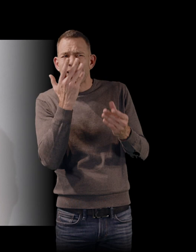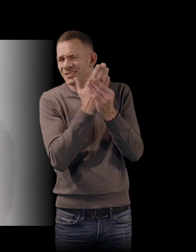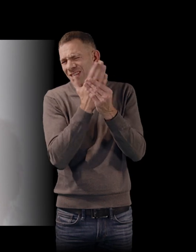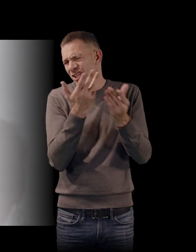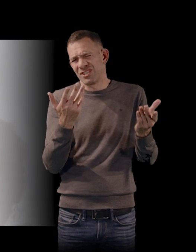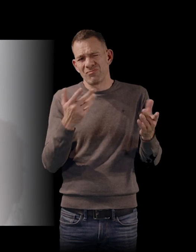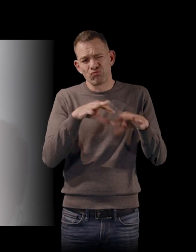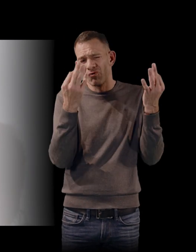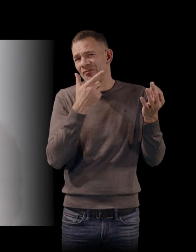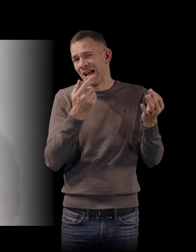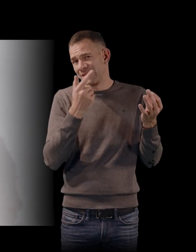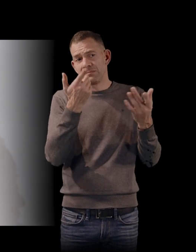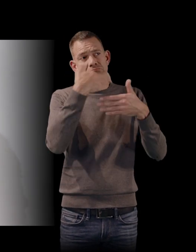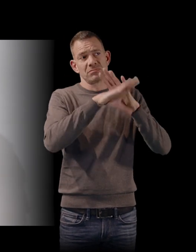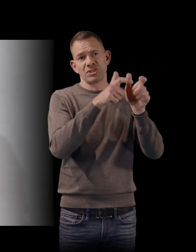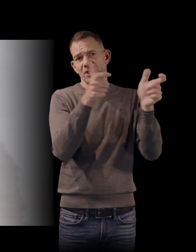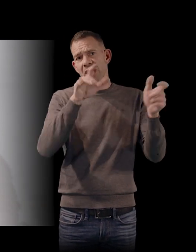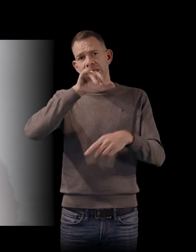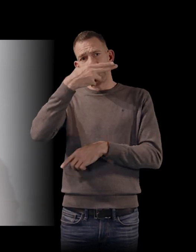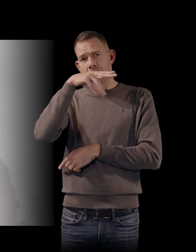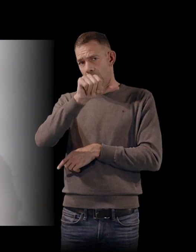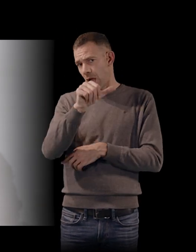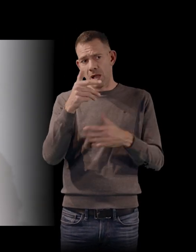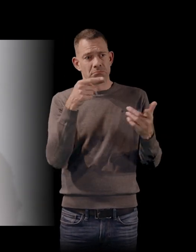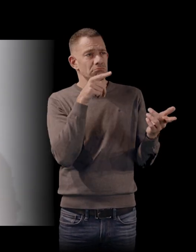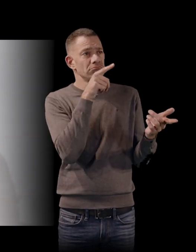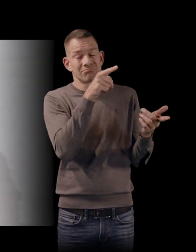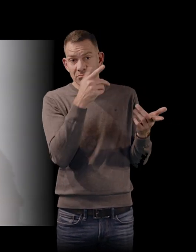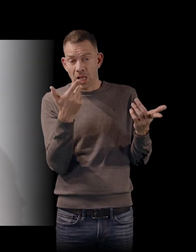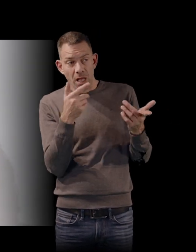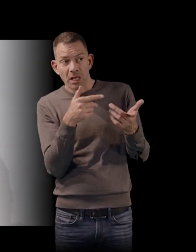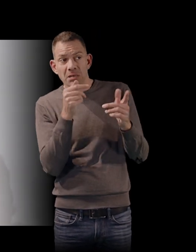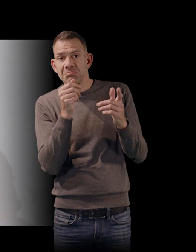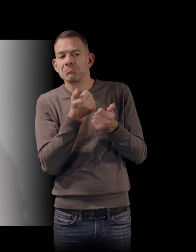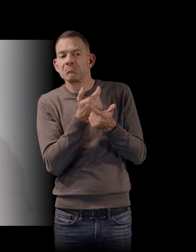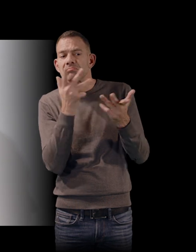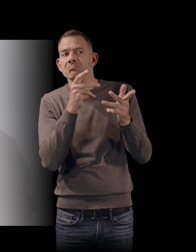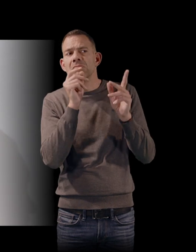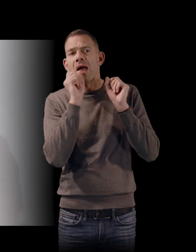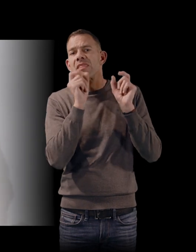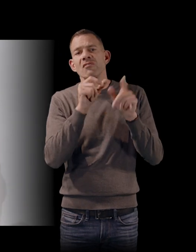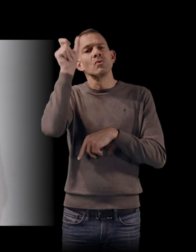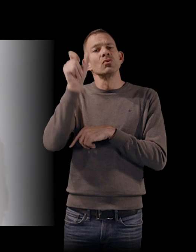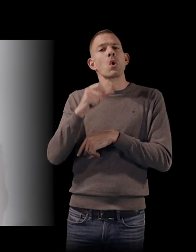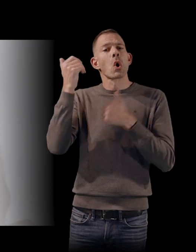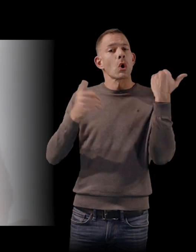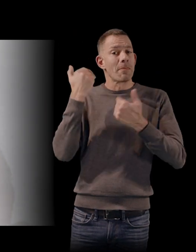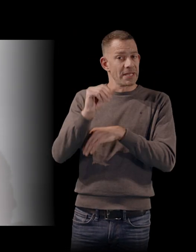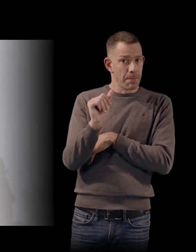sont les archives de Lina, où j'ai retrouvé quelques interviews de l'actrice principale au moment de La Palme et puis